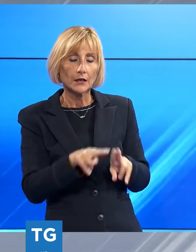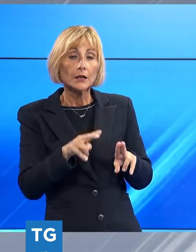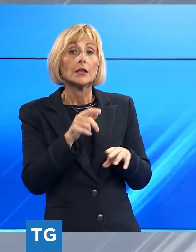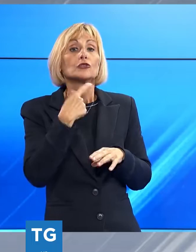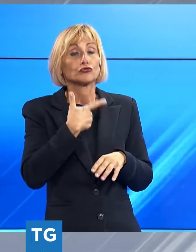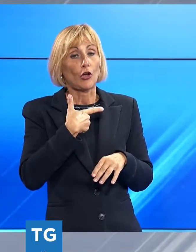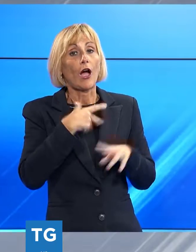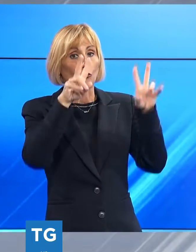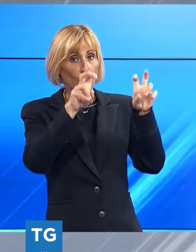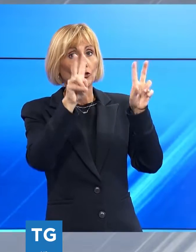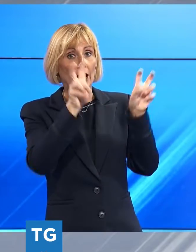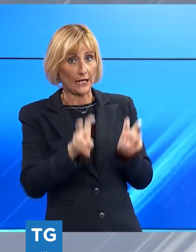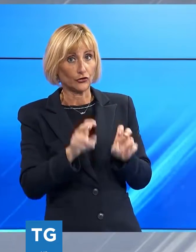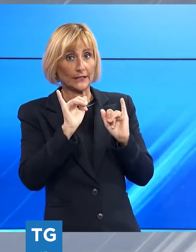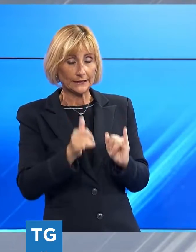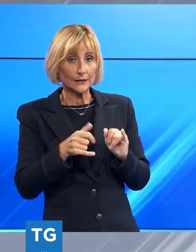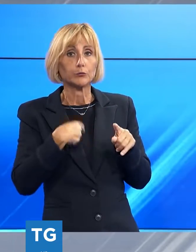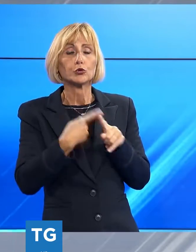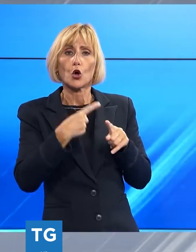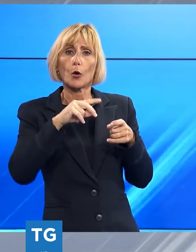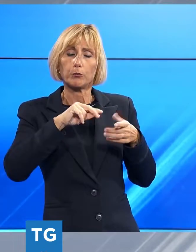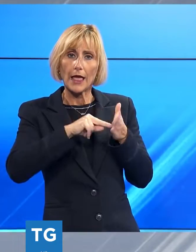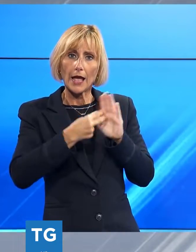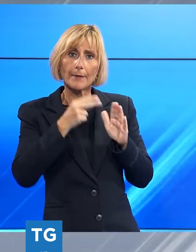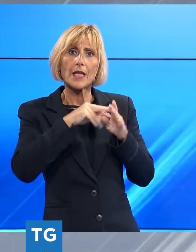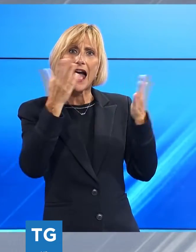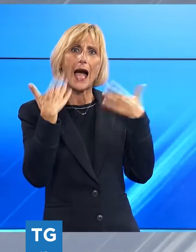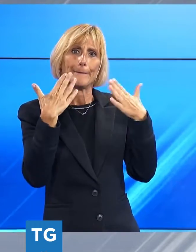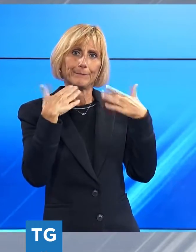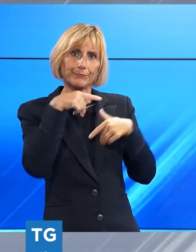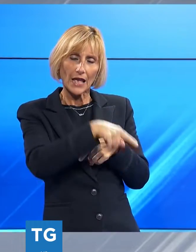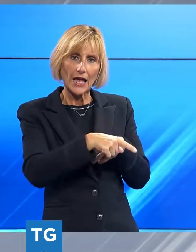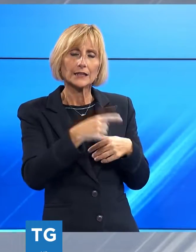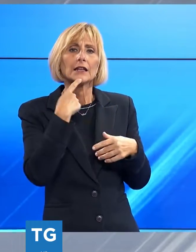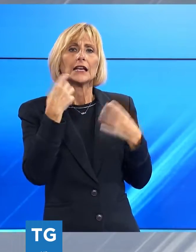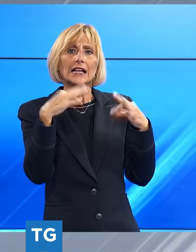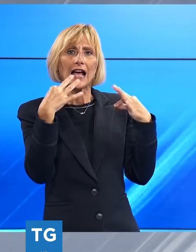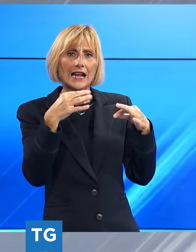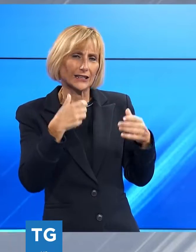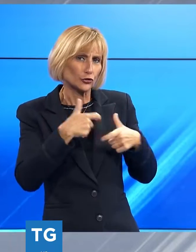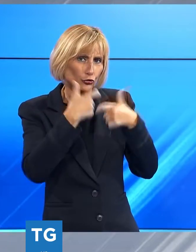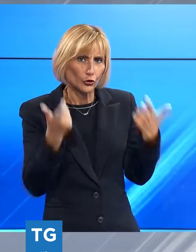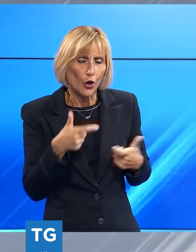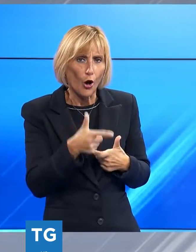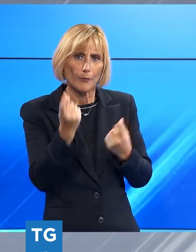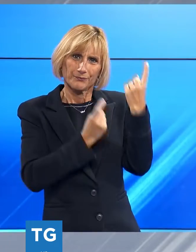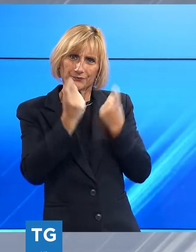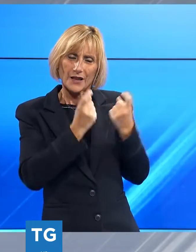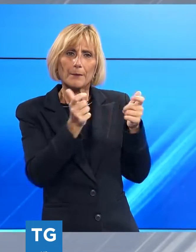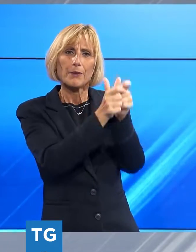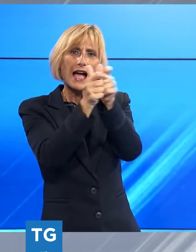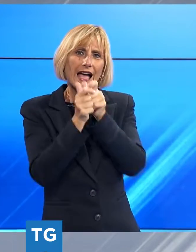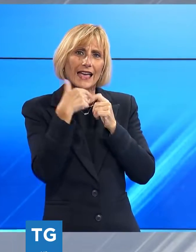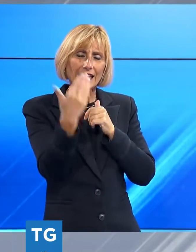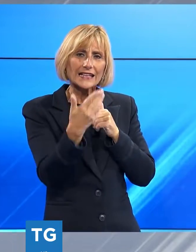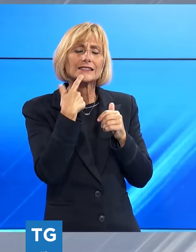ma anche i nostri problemi di dumping ambientale con forse troppi ingressi di carta che viene da paesi che non hanno